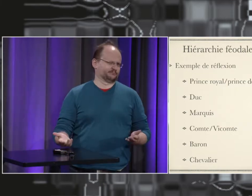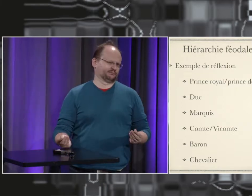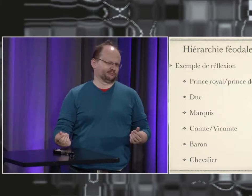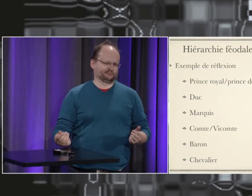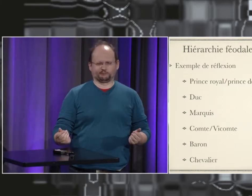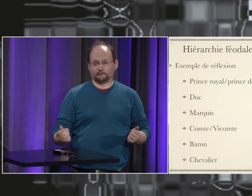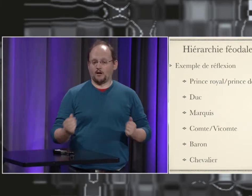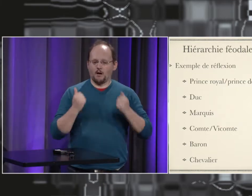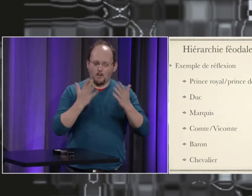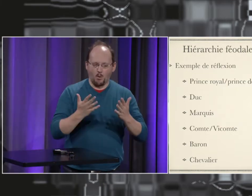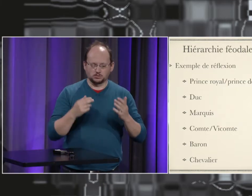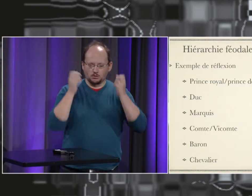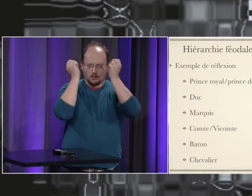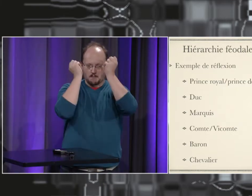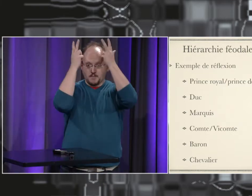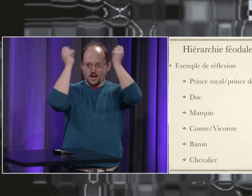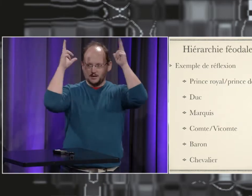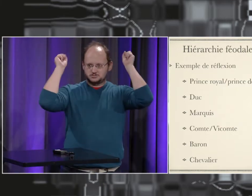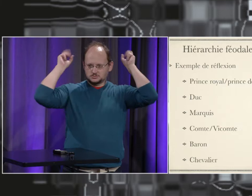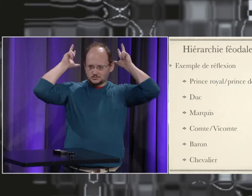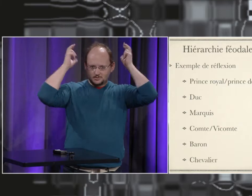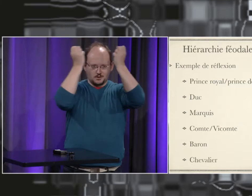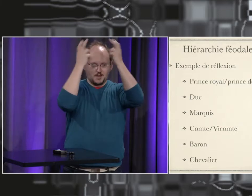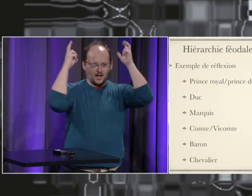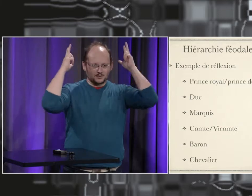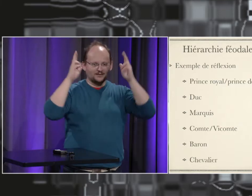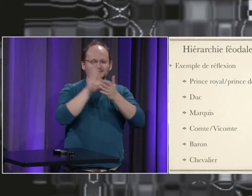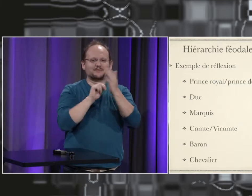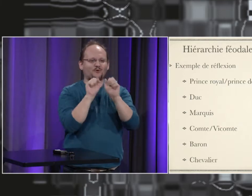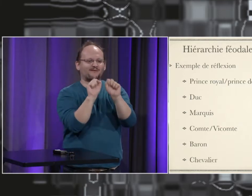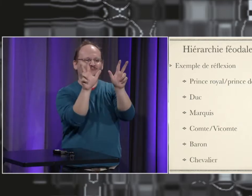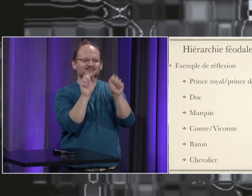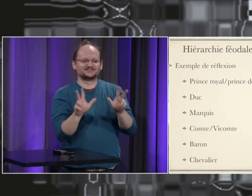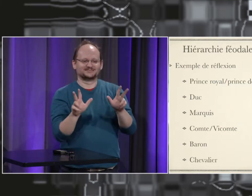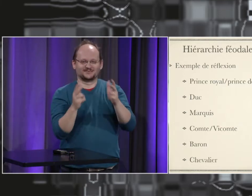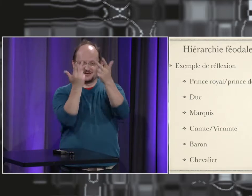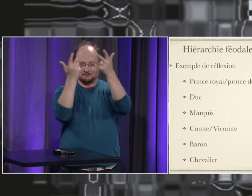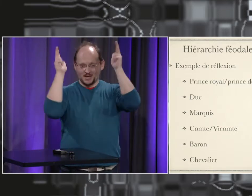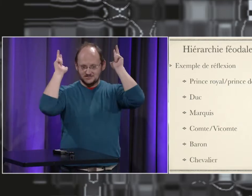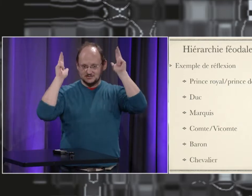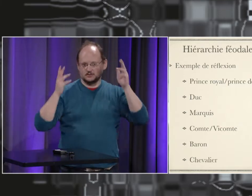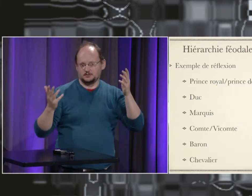1700 mais avant cela on peut imaginer ce signe là avec les